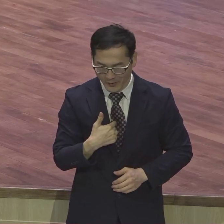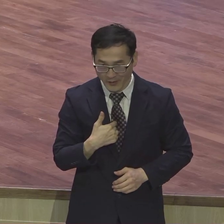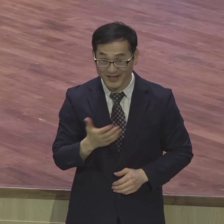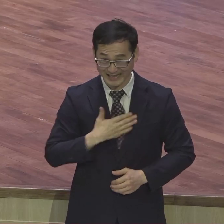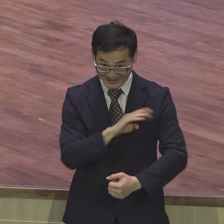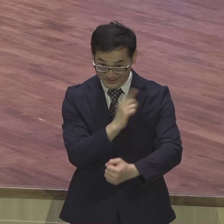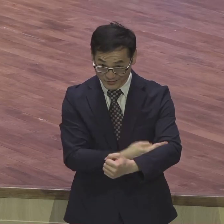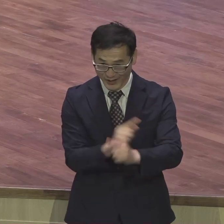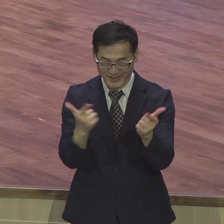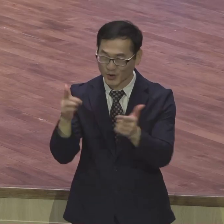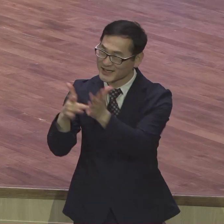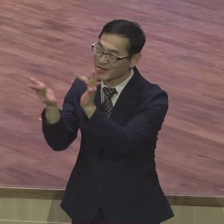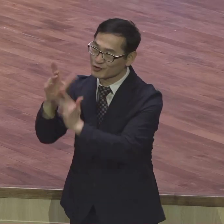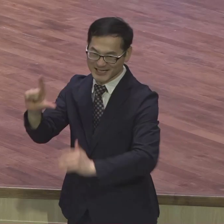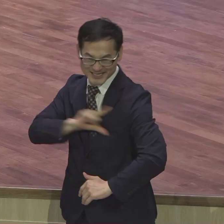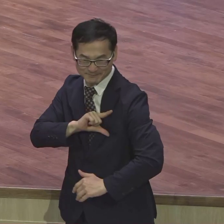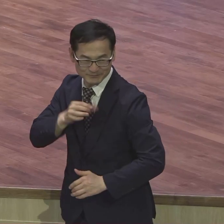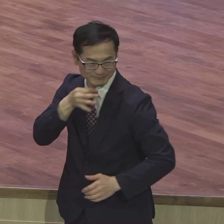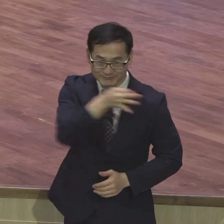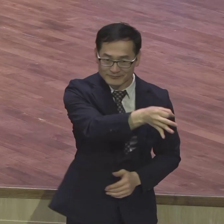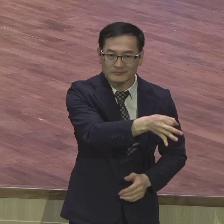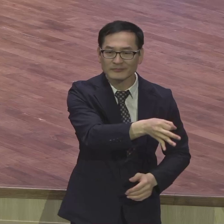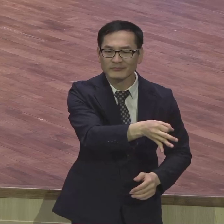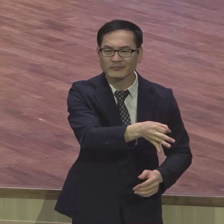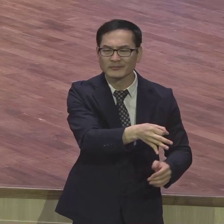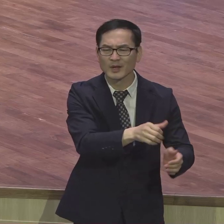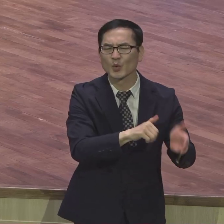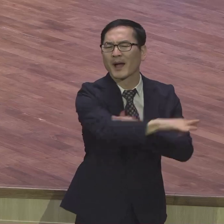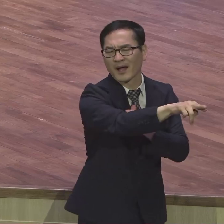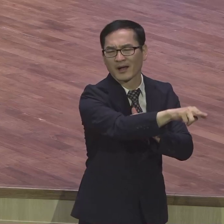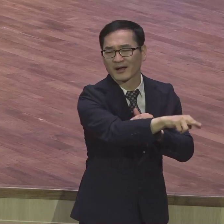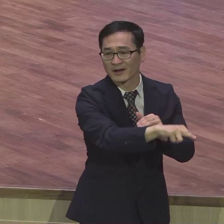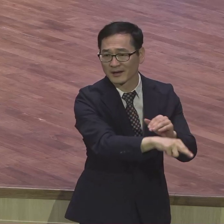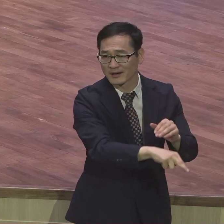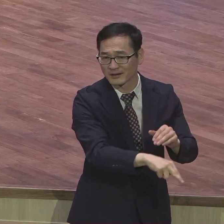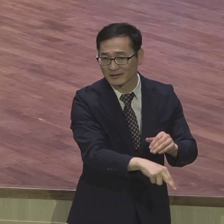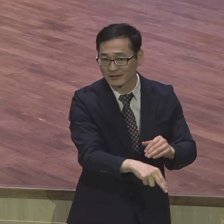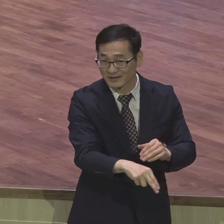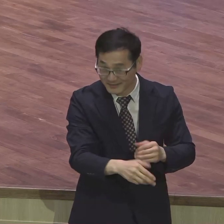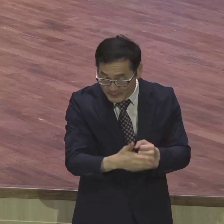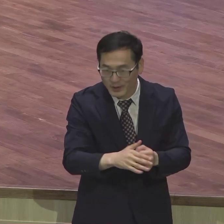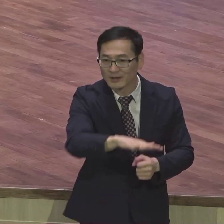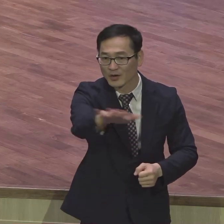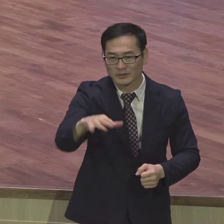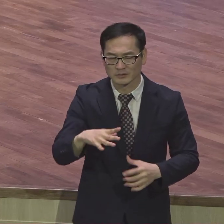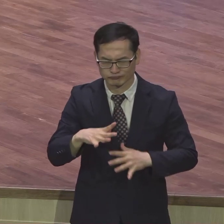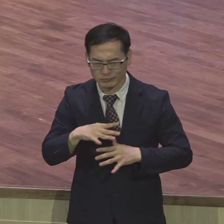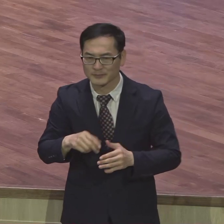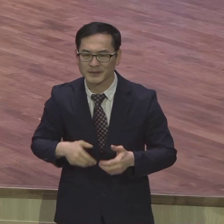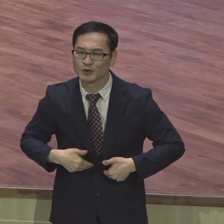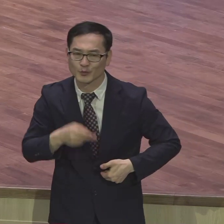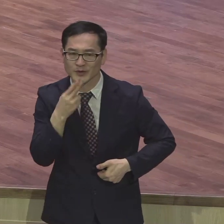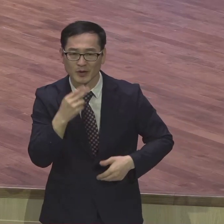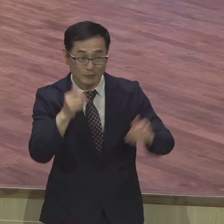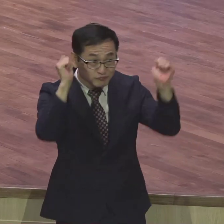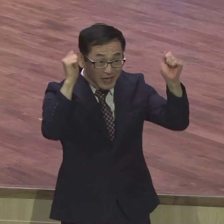아니고 예수 이름으로 나가 예수 이름으로 그 정도로 여러분은요 어제 겁내지 마세요 무당이 있다 귀신이 들리다